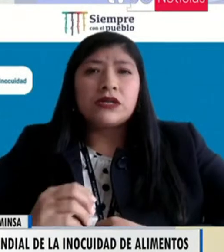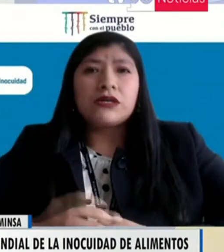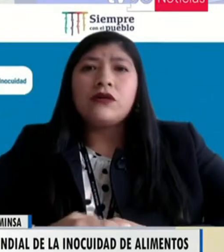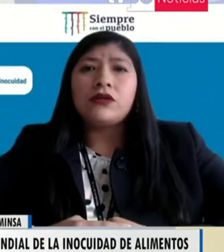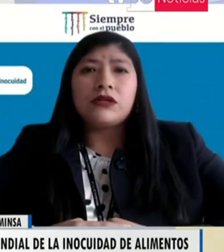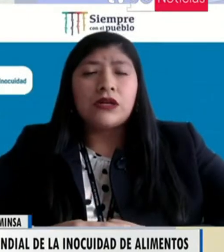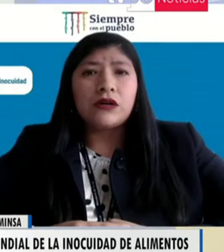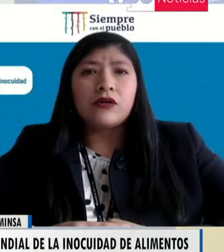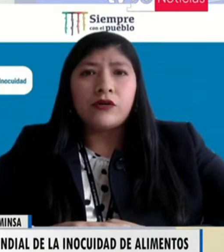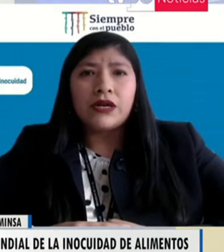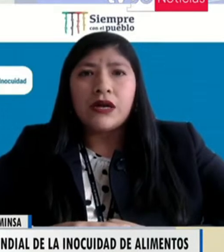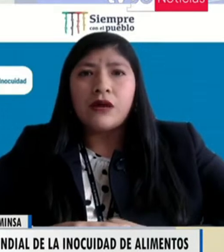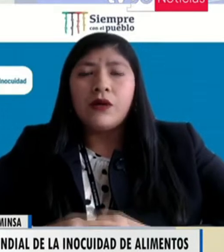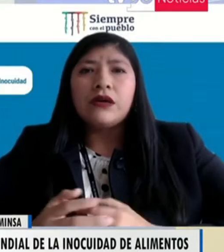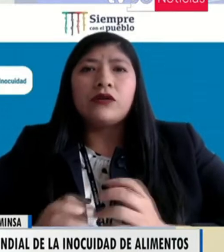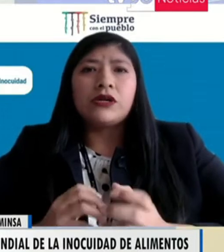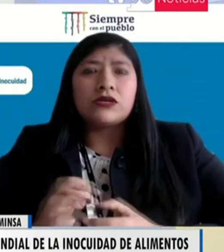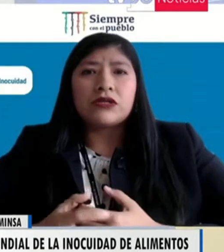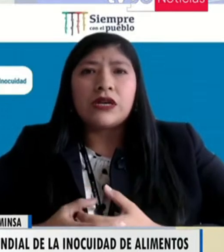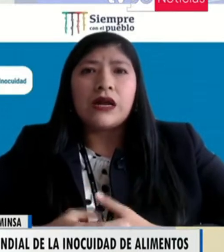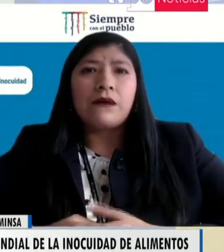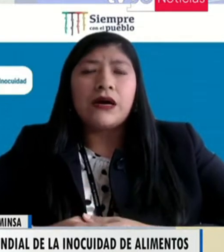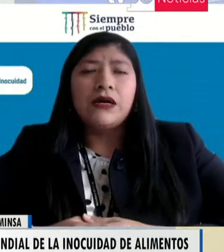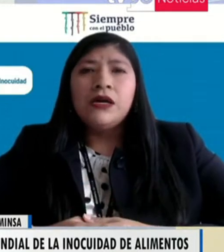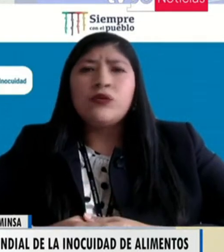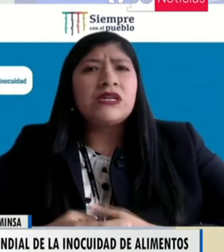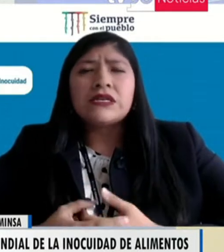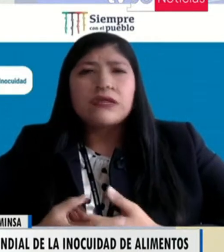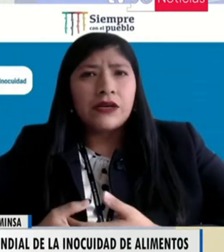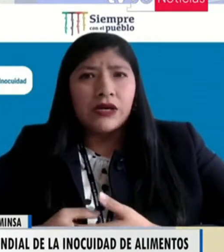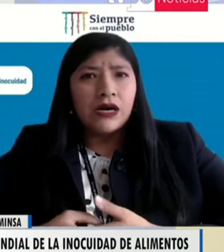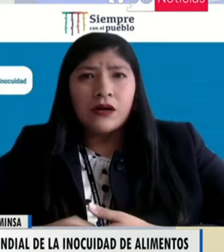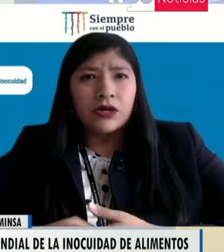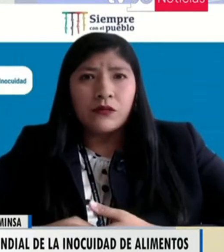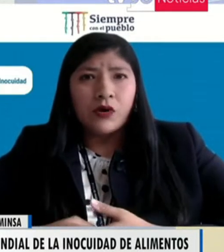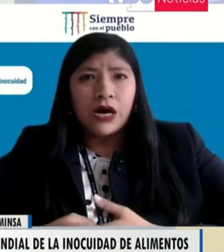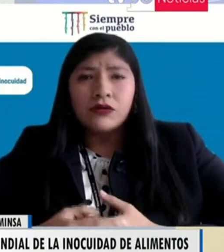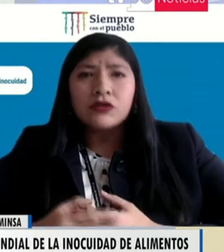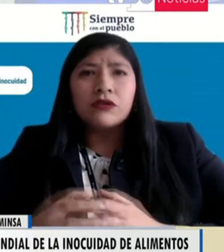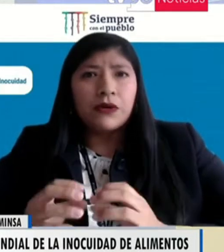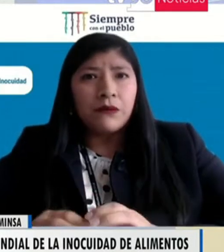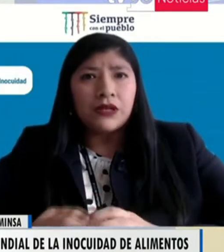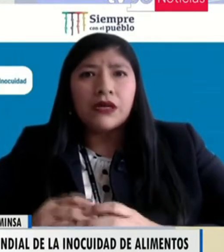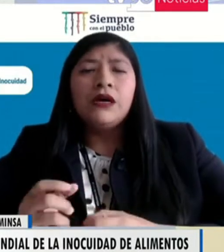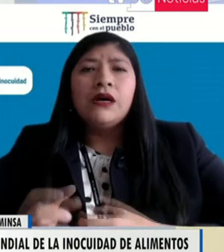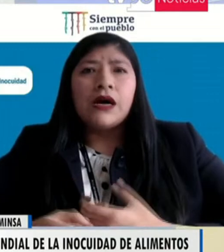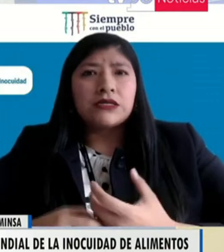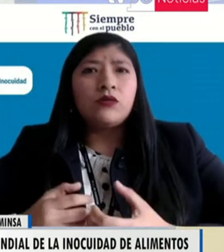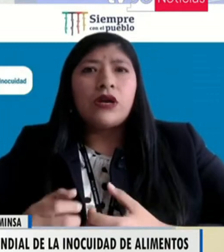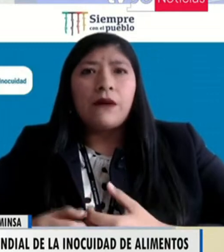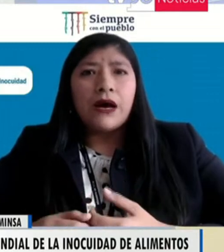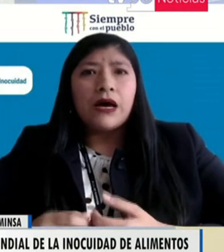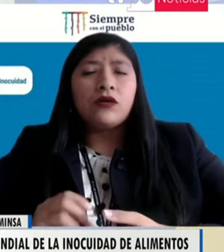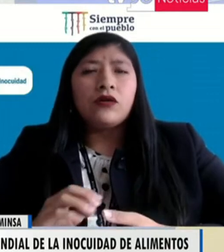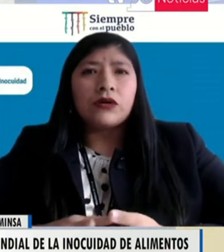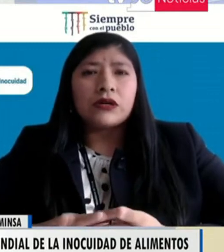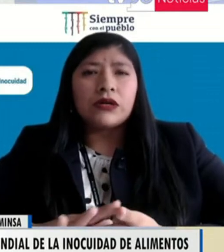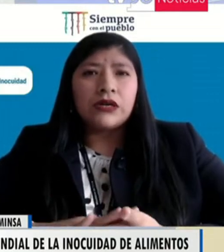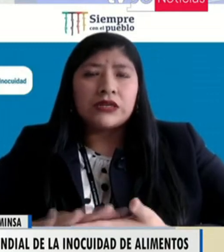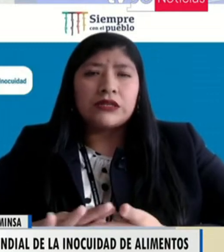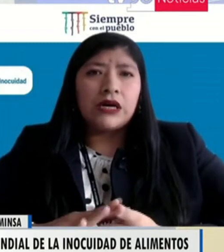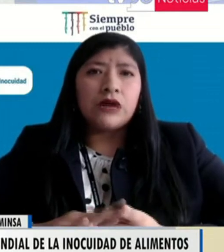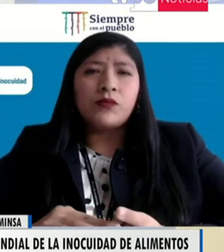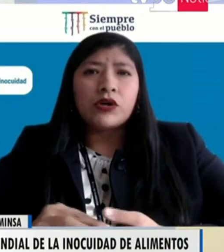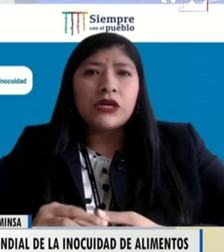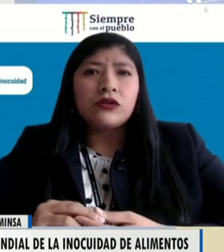Se le puede echar unas cinco gotitas de cloro en el agua y con eso se lava. No es necesario dejarlo remojando, simplemente hacer un lavado,